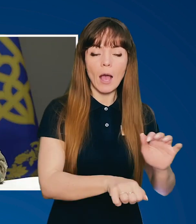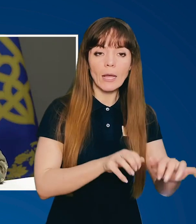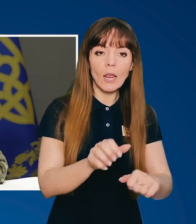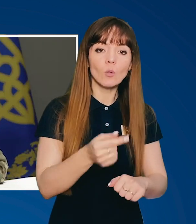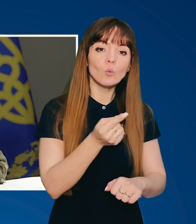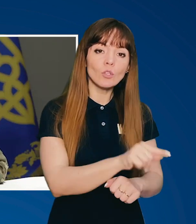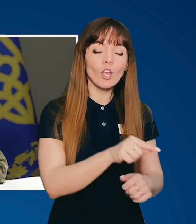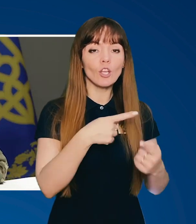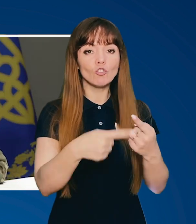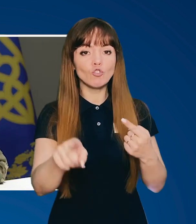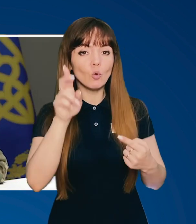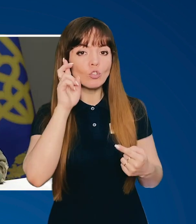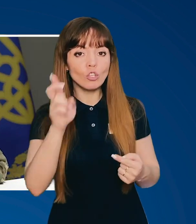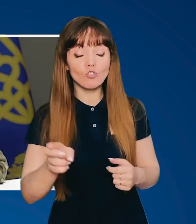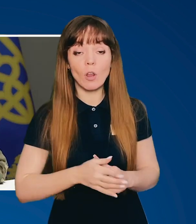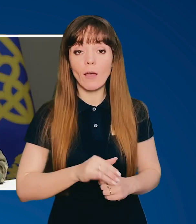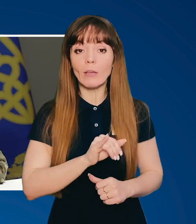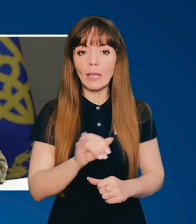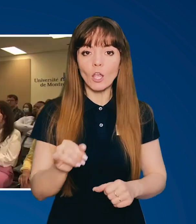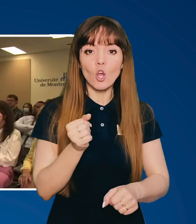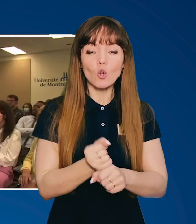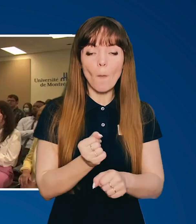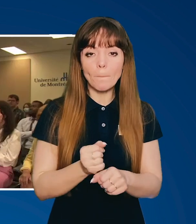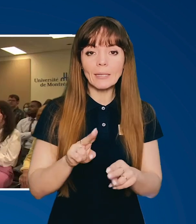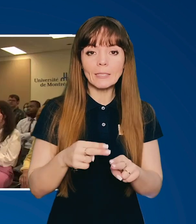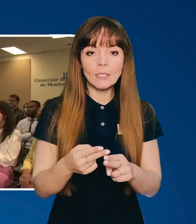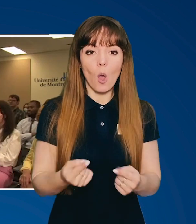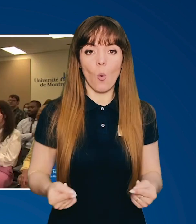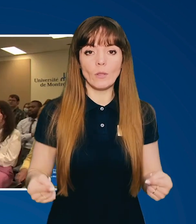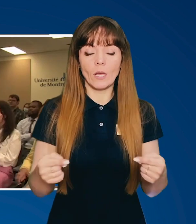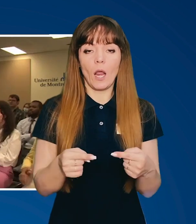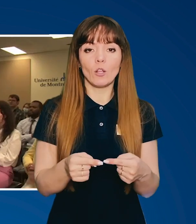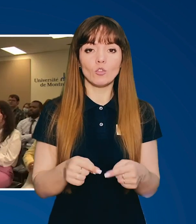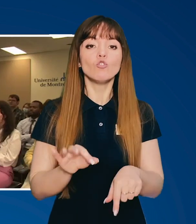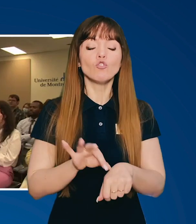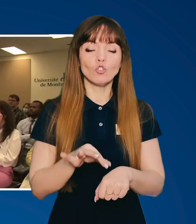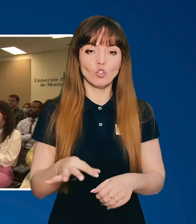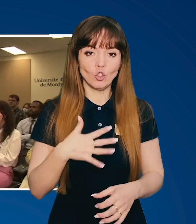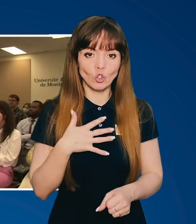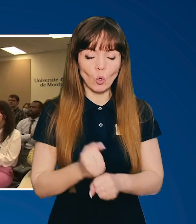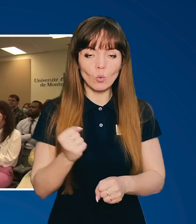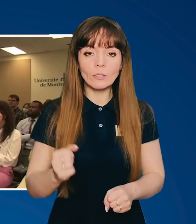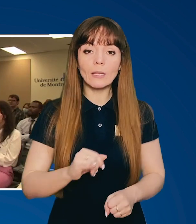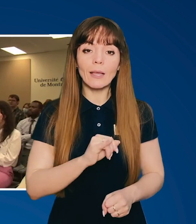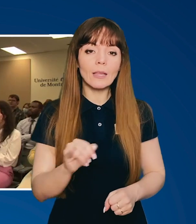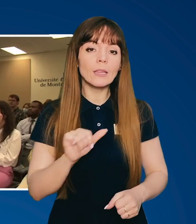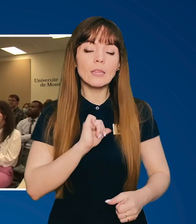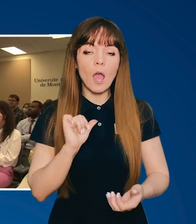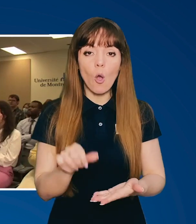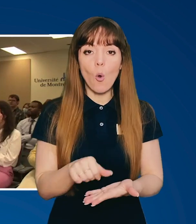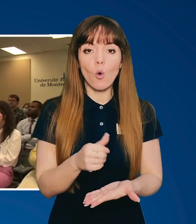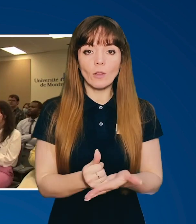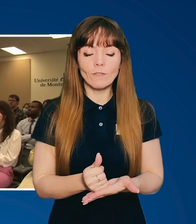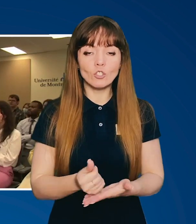агресію тієї чи іншої держави. І робити це конкретно, жорстко і найголовніше.